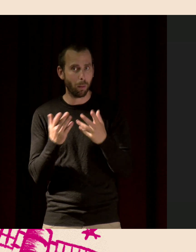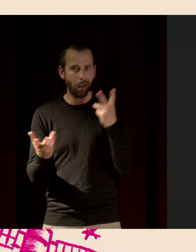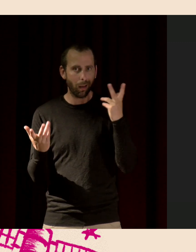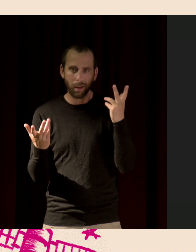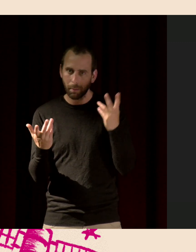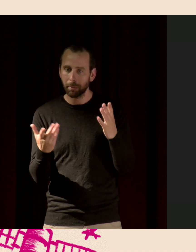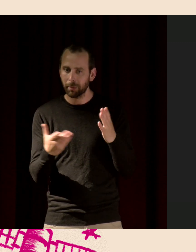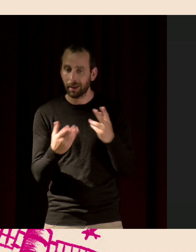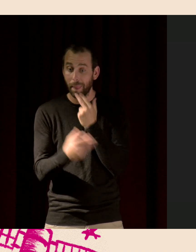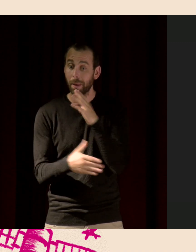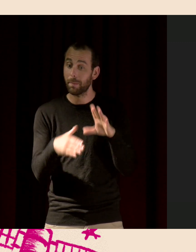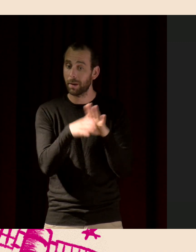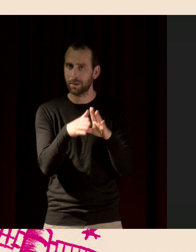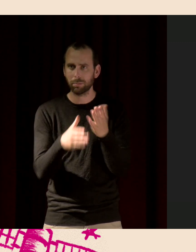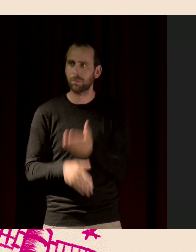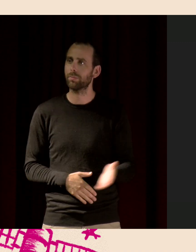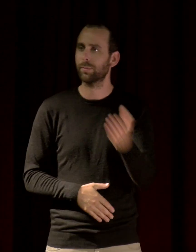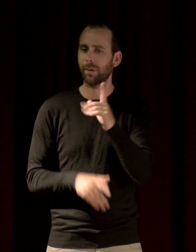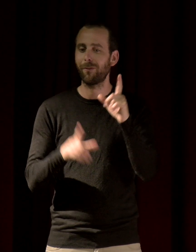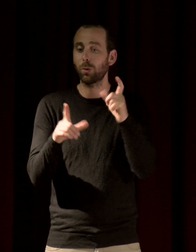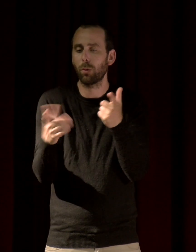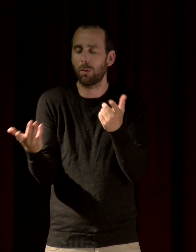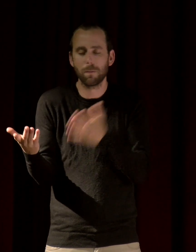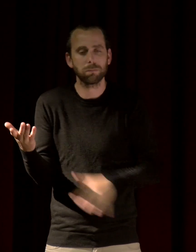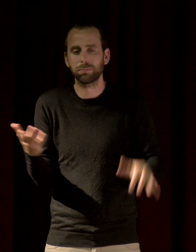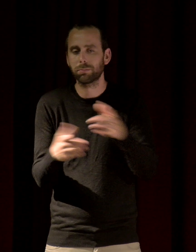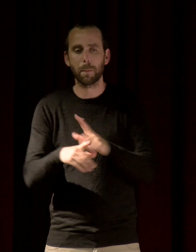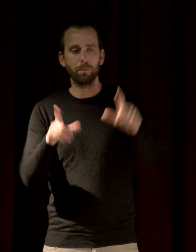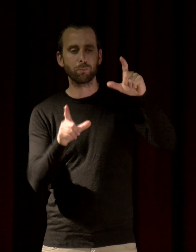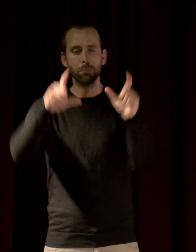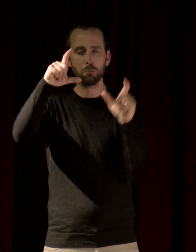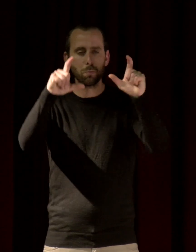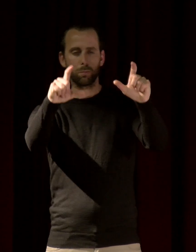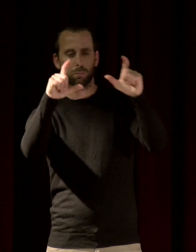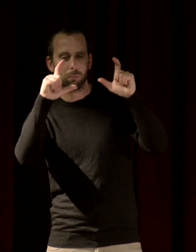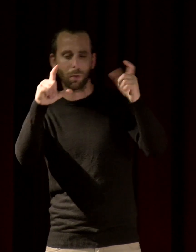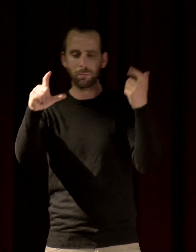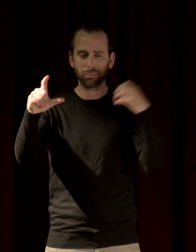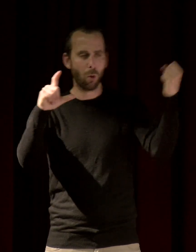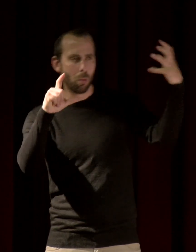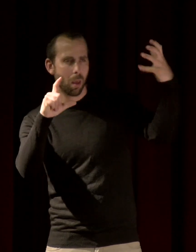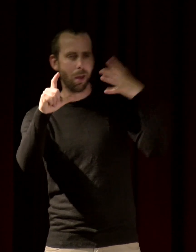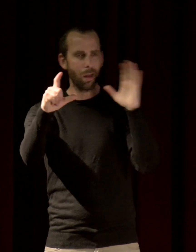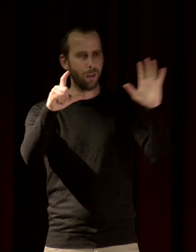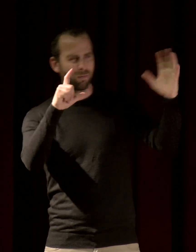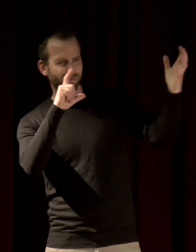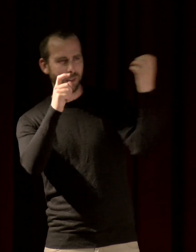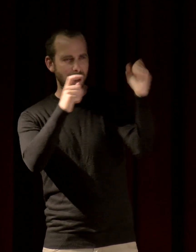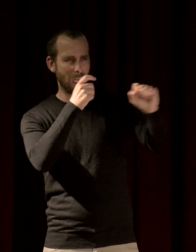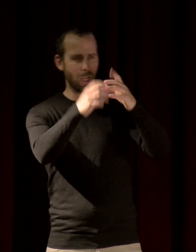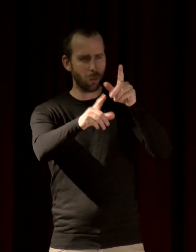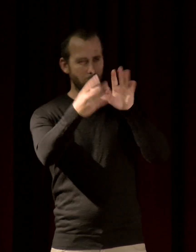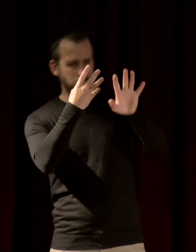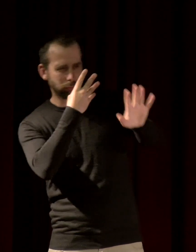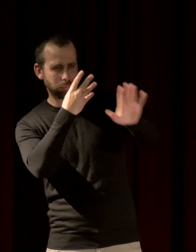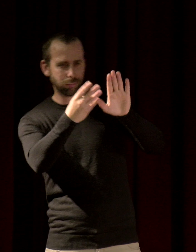tout le temps. On sait prendre une photo, à peu près. On s'est cadré. On a des notions de lumière, de contre-jour, de profondeur